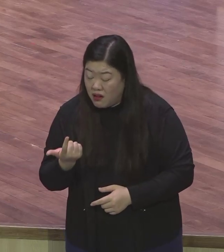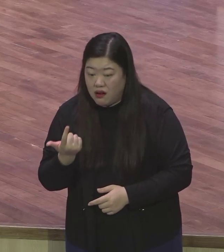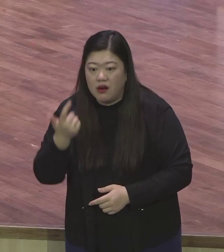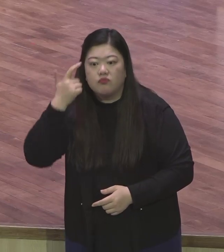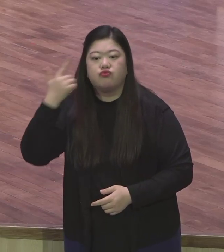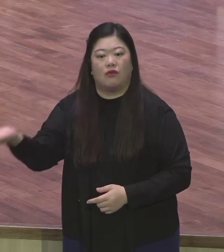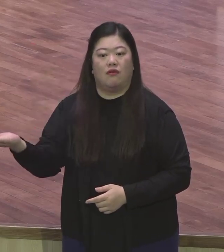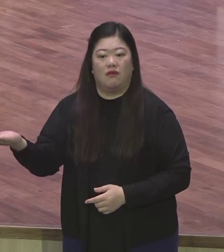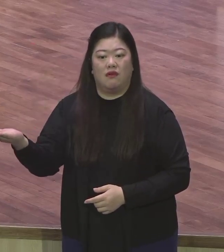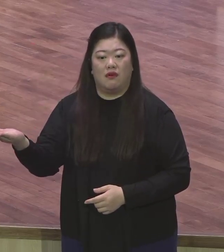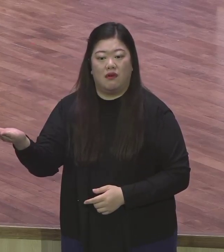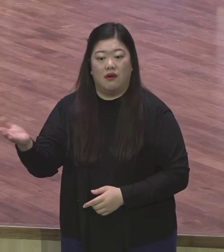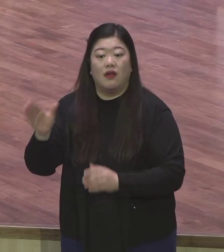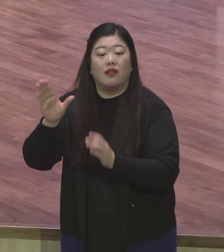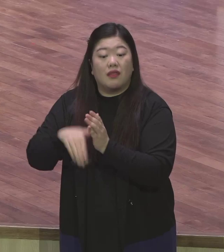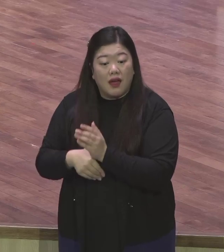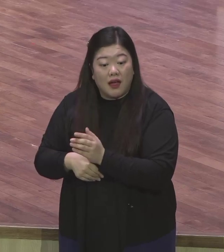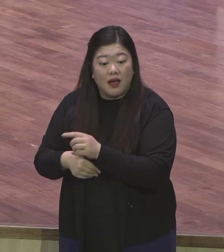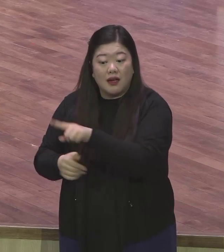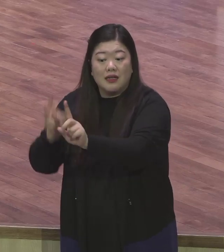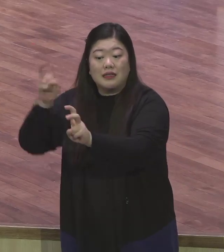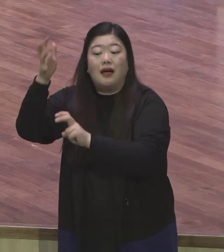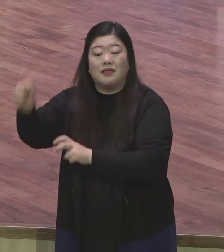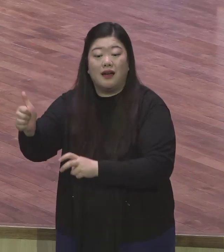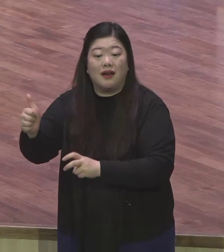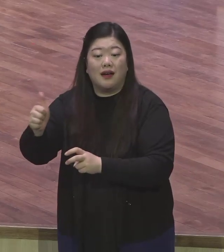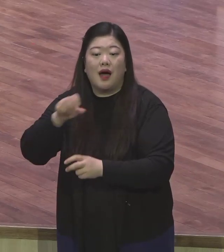이럴 때 이 코카콜라 회장이 유명한 말을 했어요